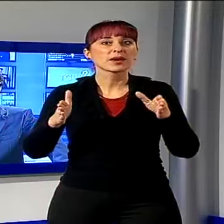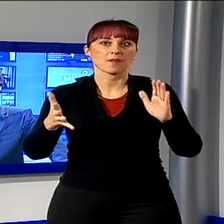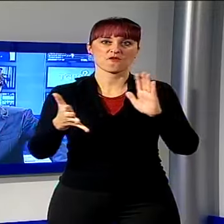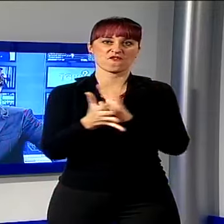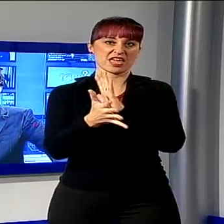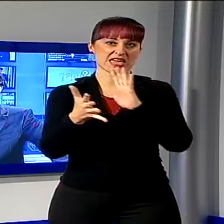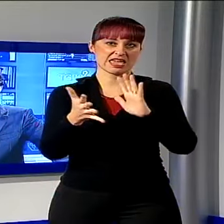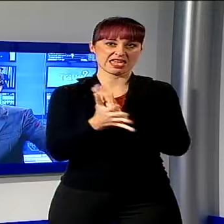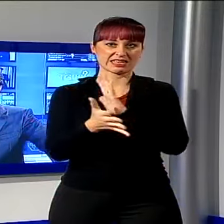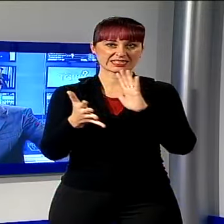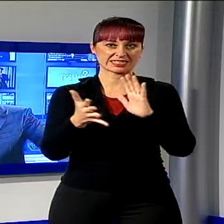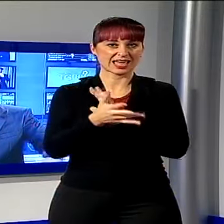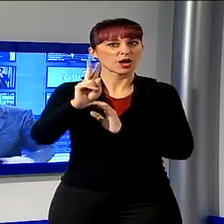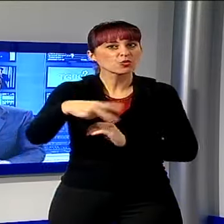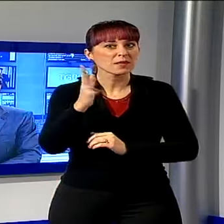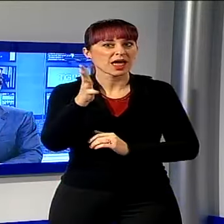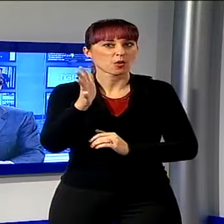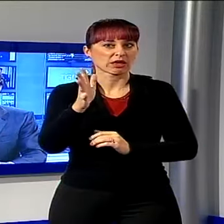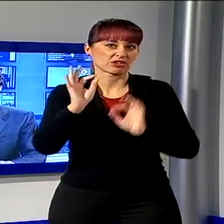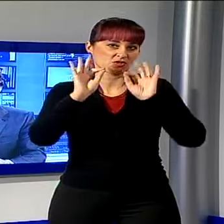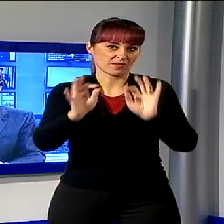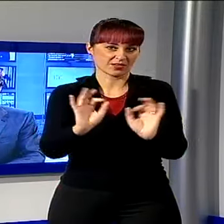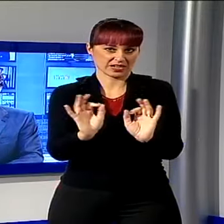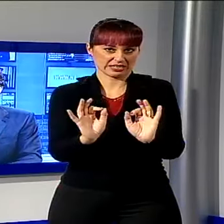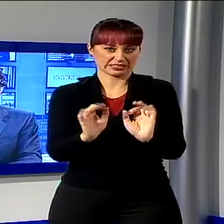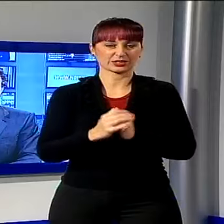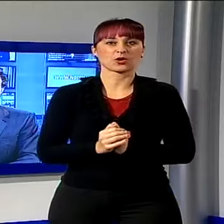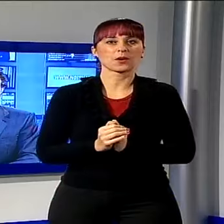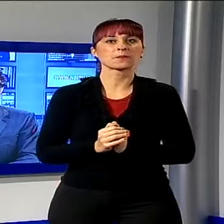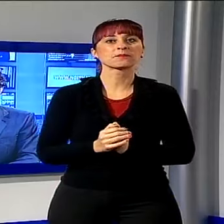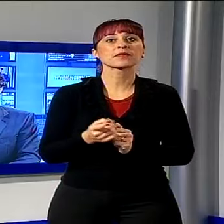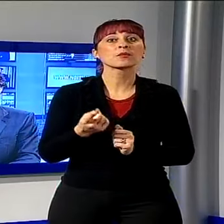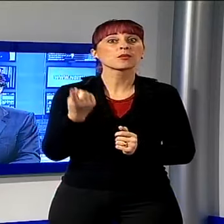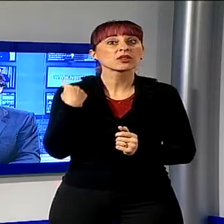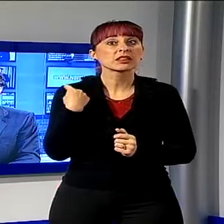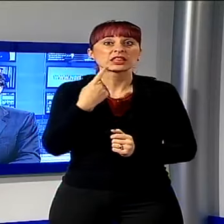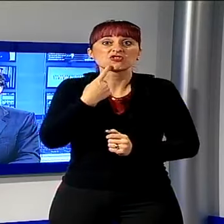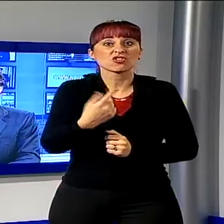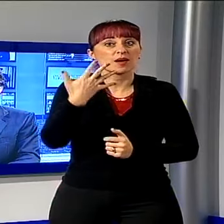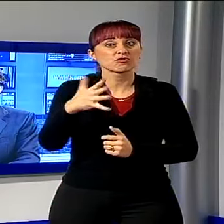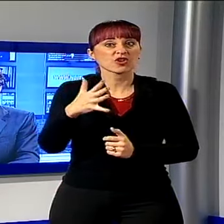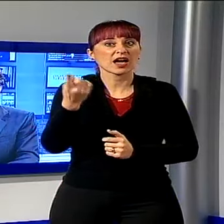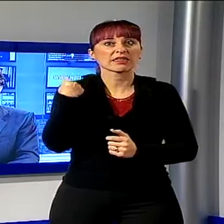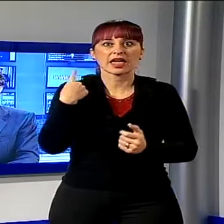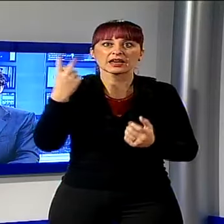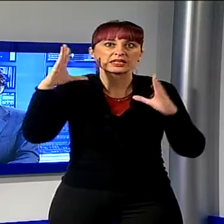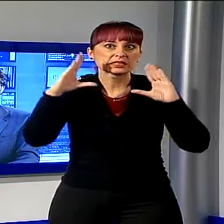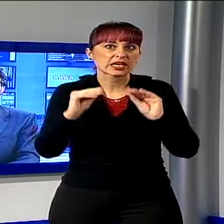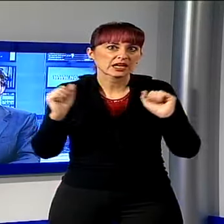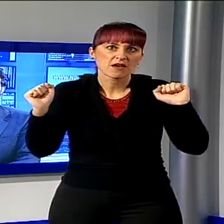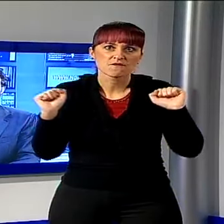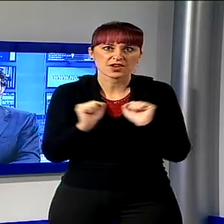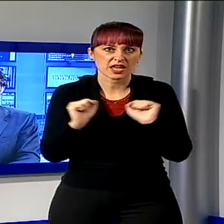festeggiamenti per il 2015, come dicevamo ieri davvero una serata freddissima che però non ha